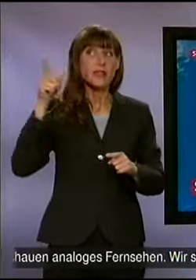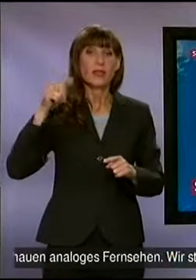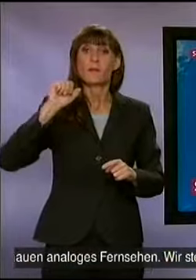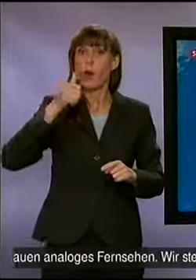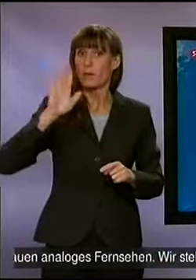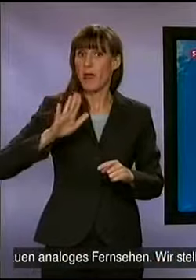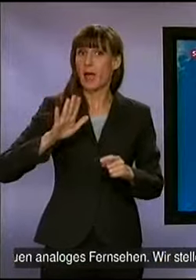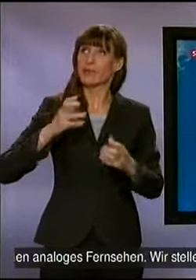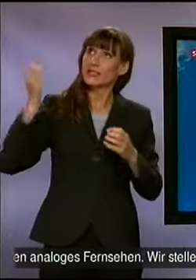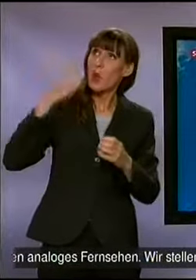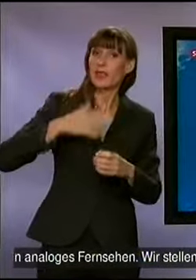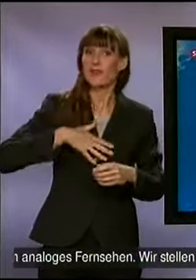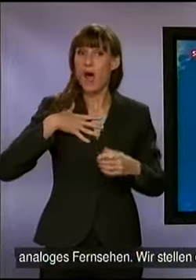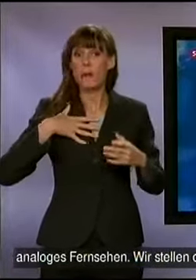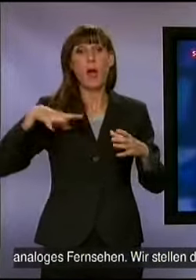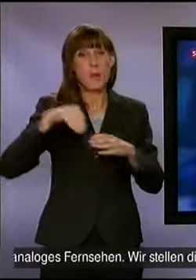kräftige Gewitter.